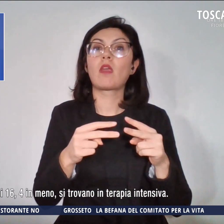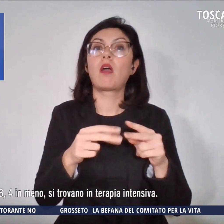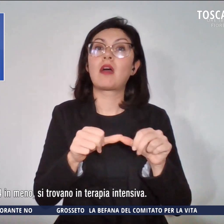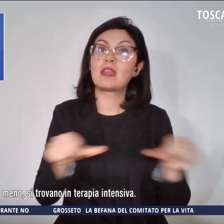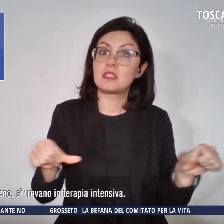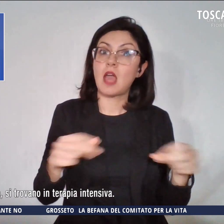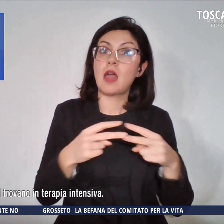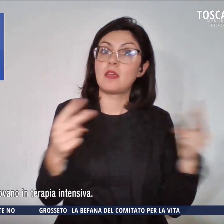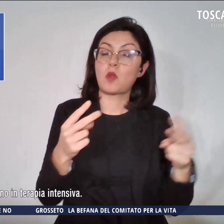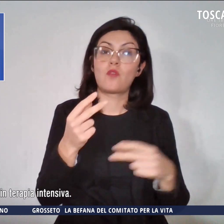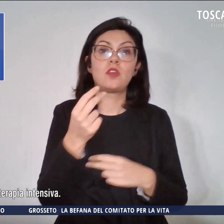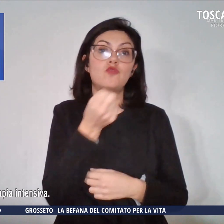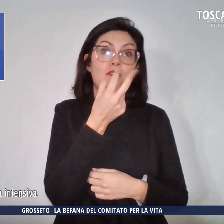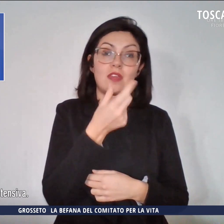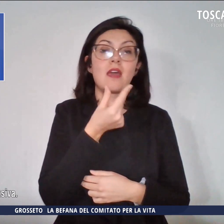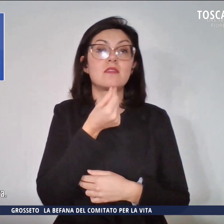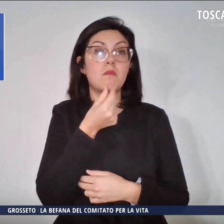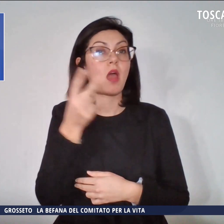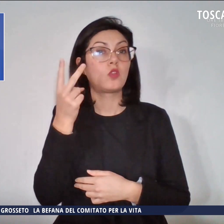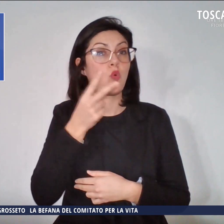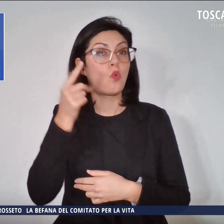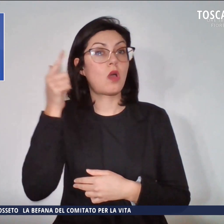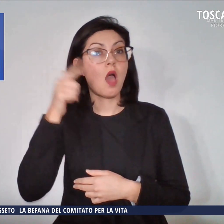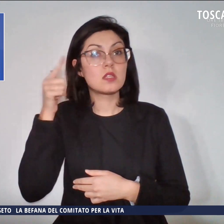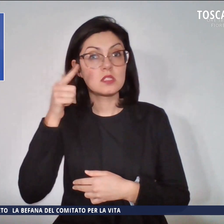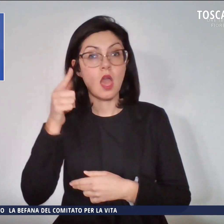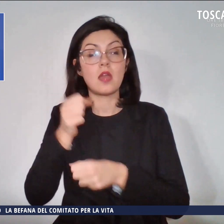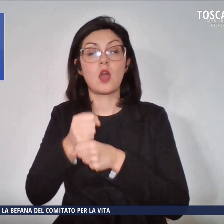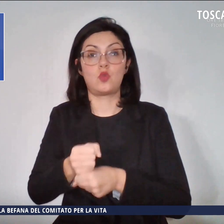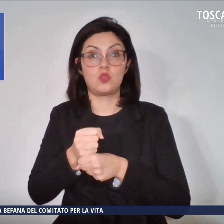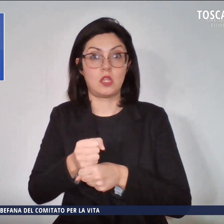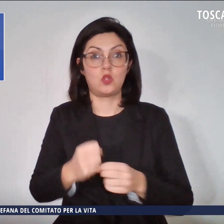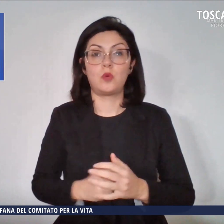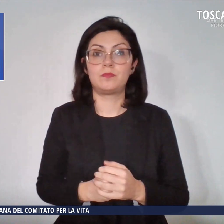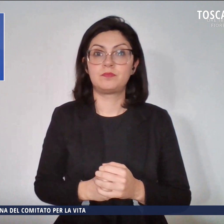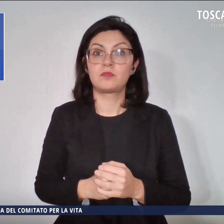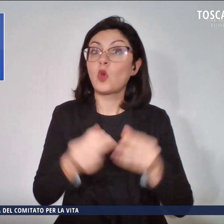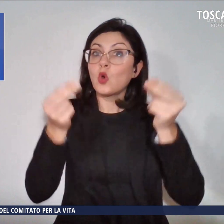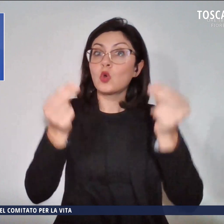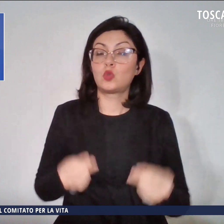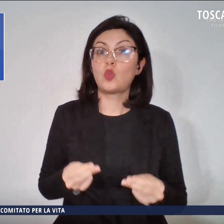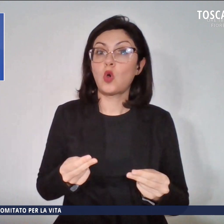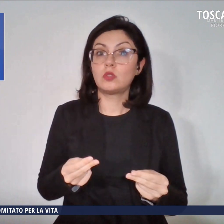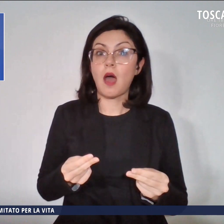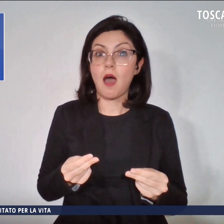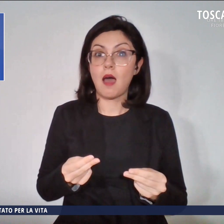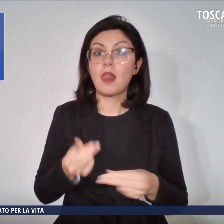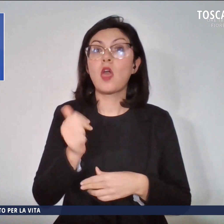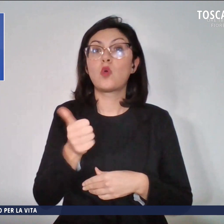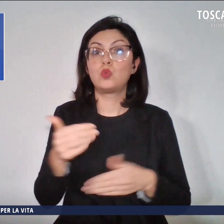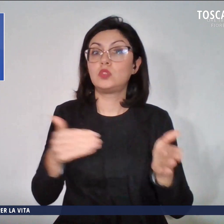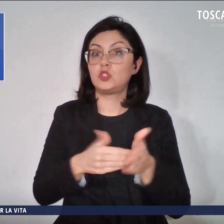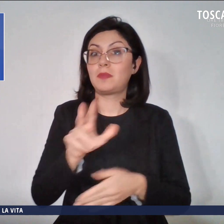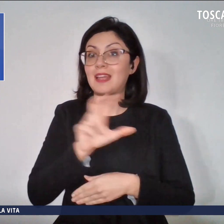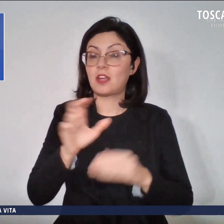Firenze, Prato, Lucca, Siena e Grosseto. Il totale è a oltre 11.300.